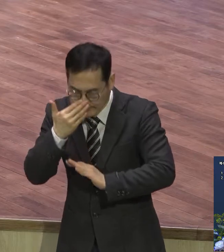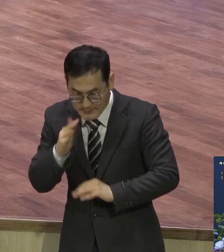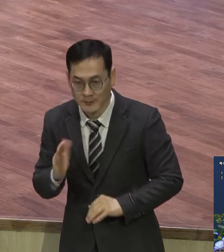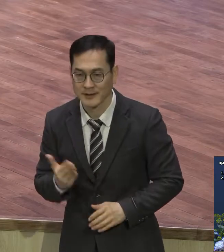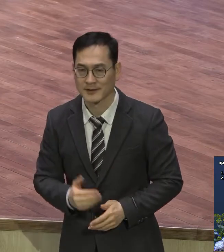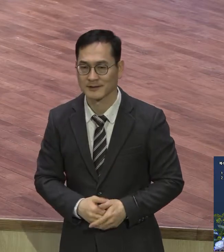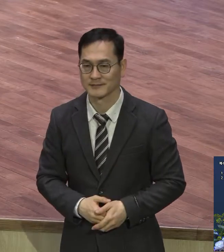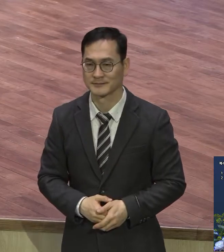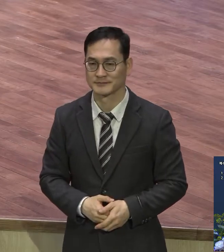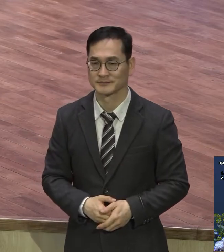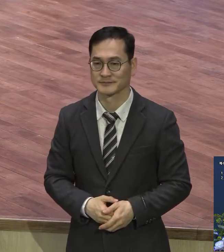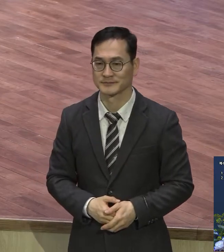하나님 축구해